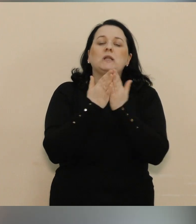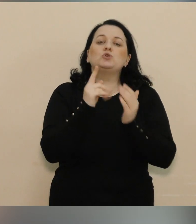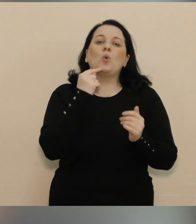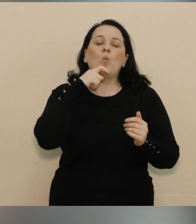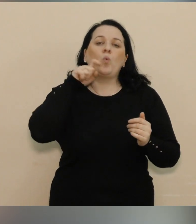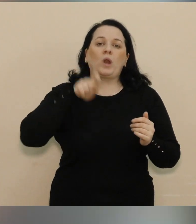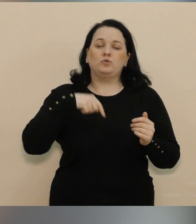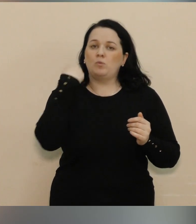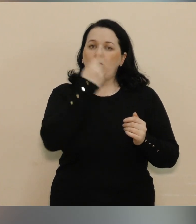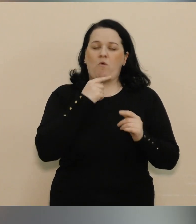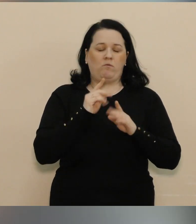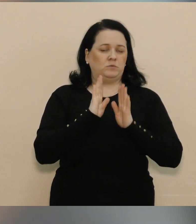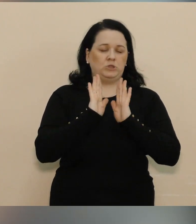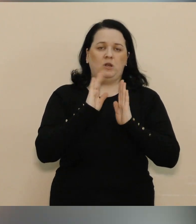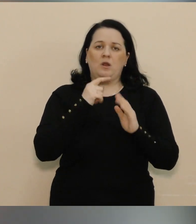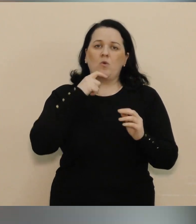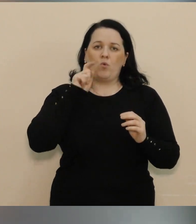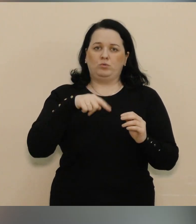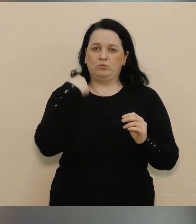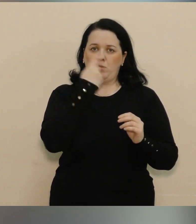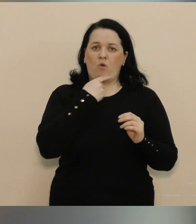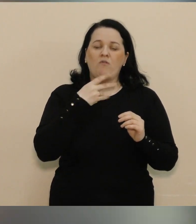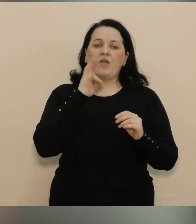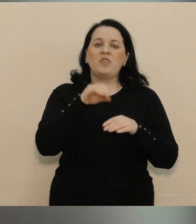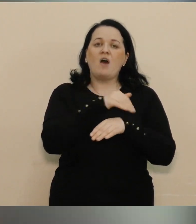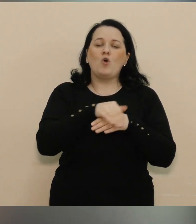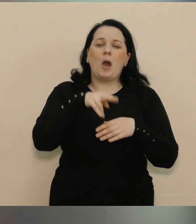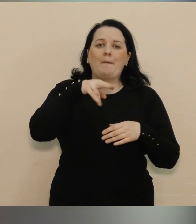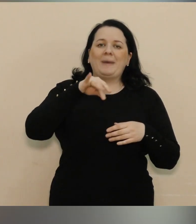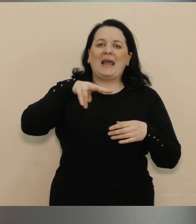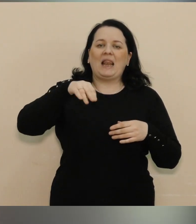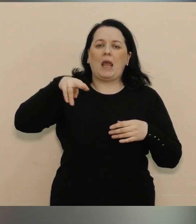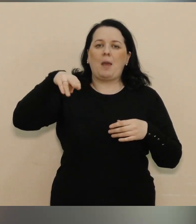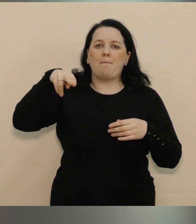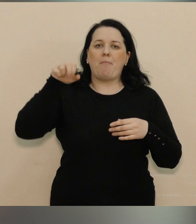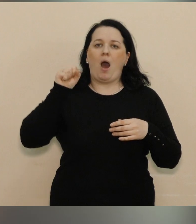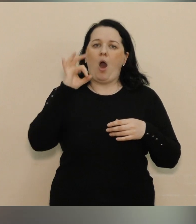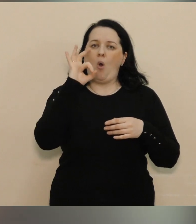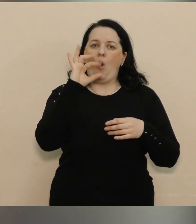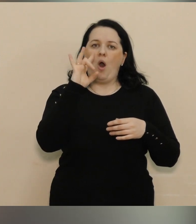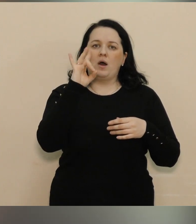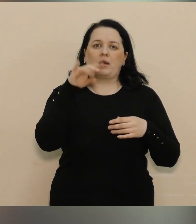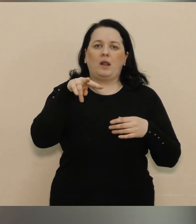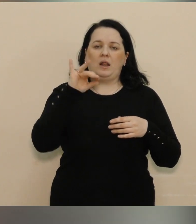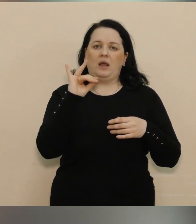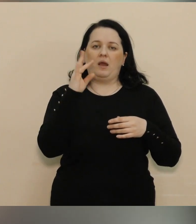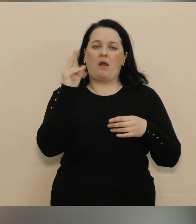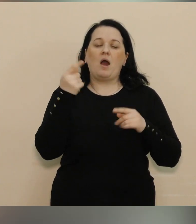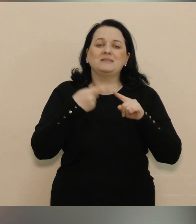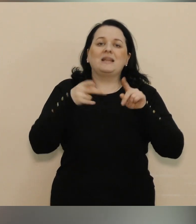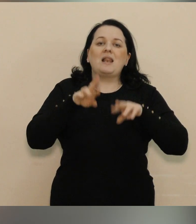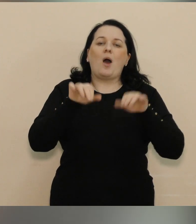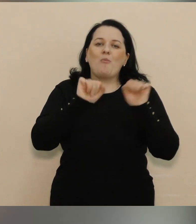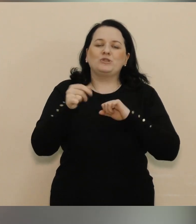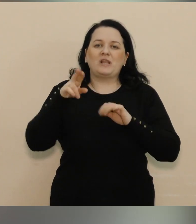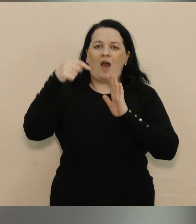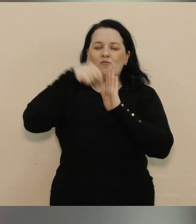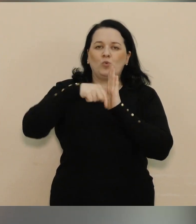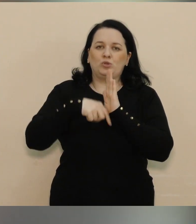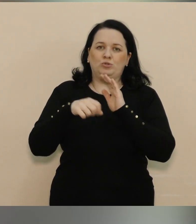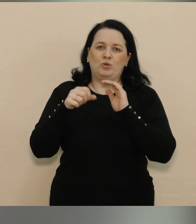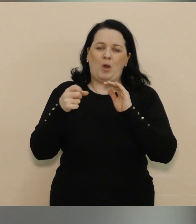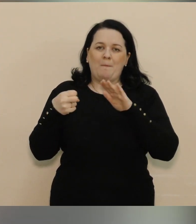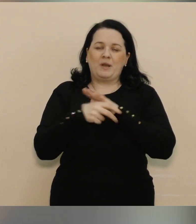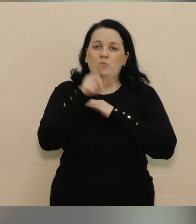української мови, виключно української мови, на вулицю Пилипа Орлика. Це така можливість для внутрішньопереміщених осіб